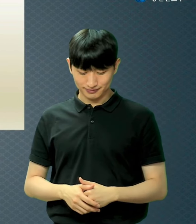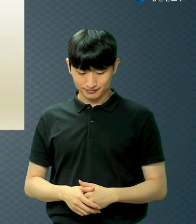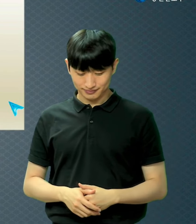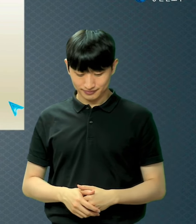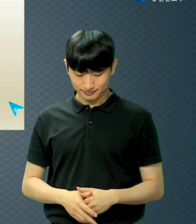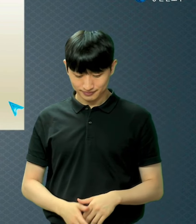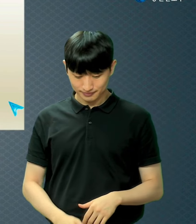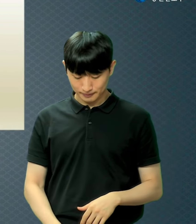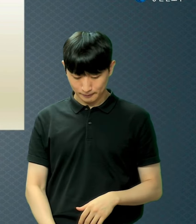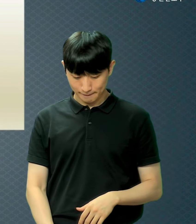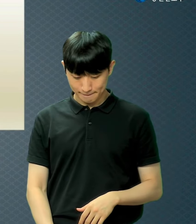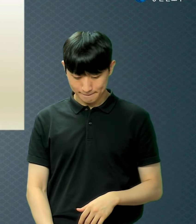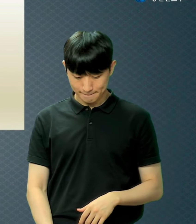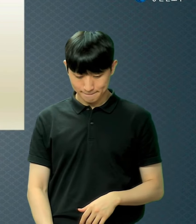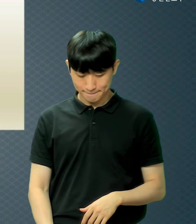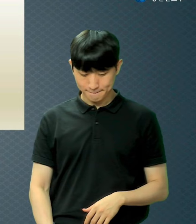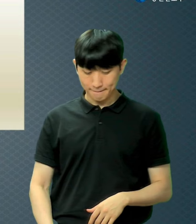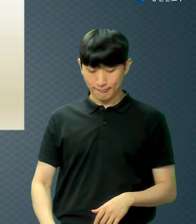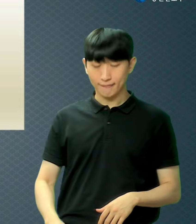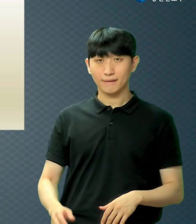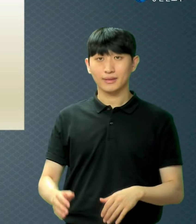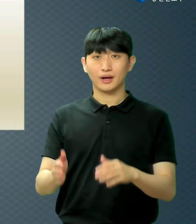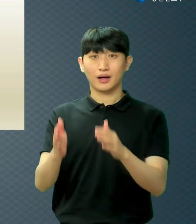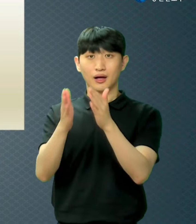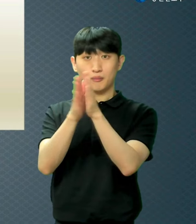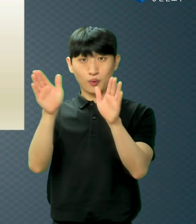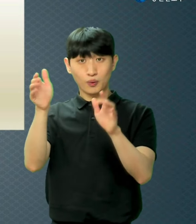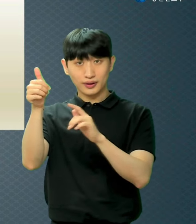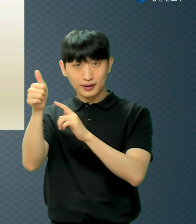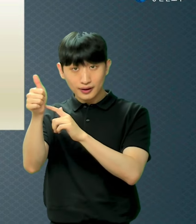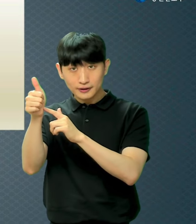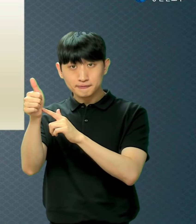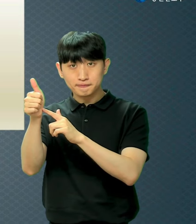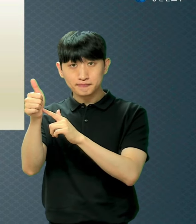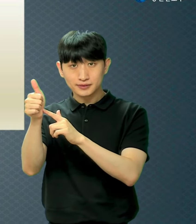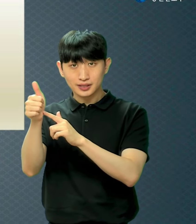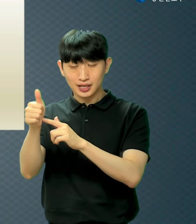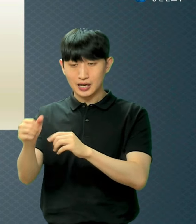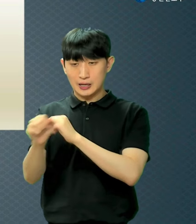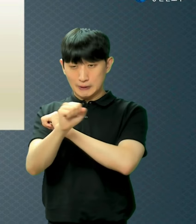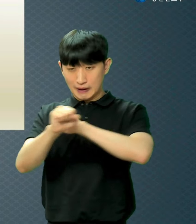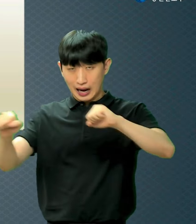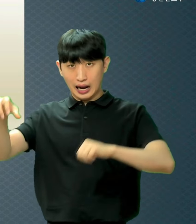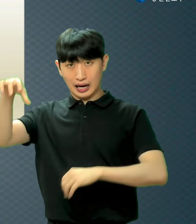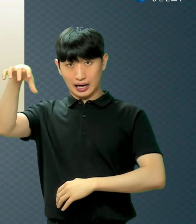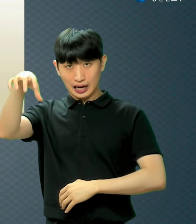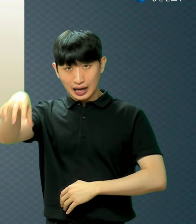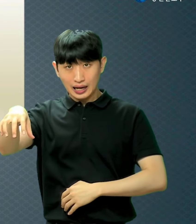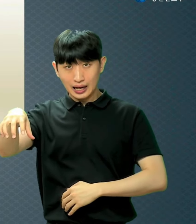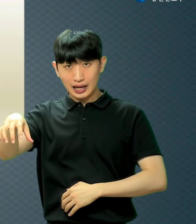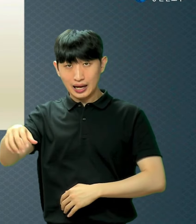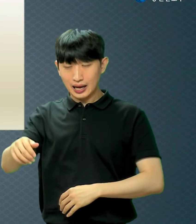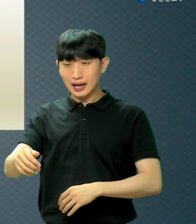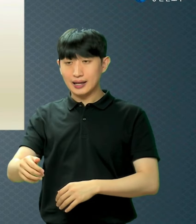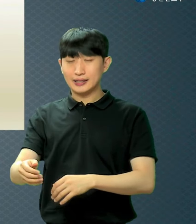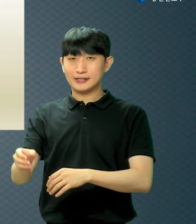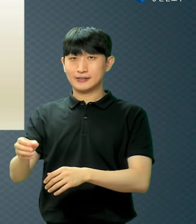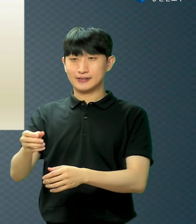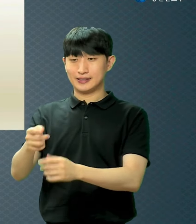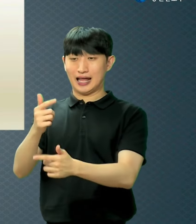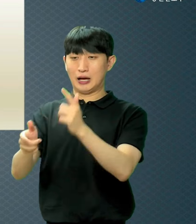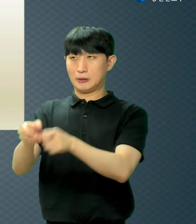모세가 광야에서 뱀을 들었다 자 뱀을 들었습니다